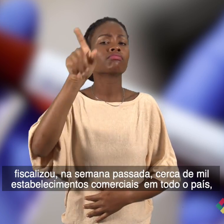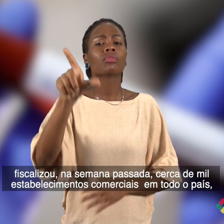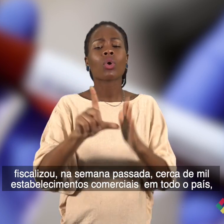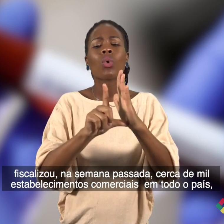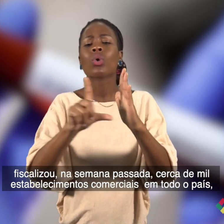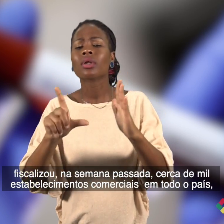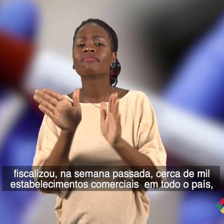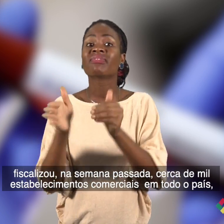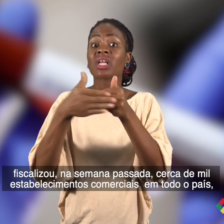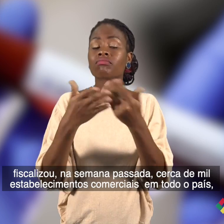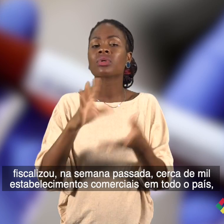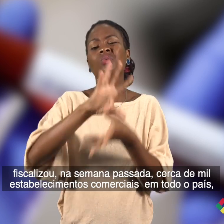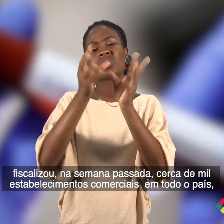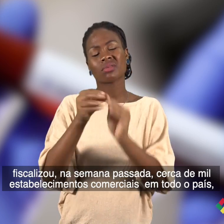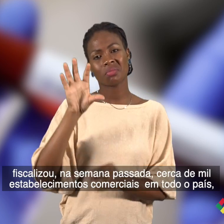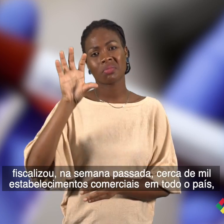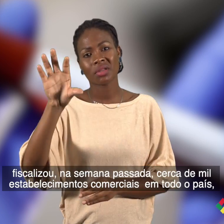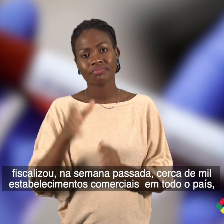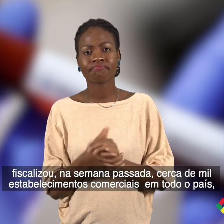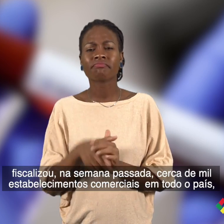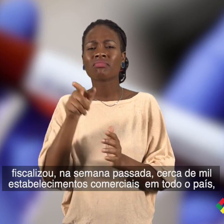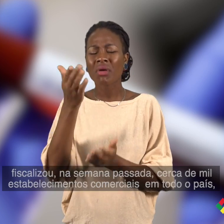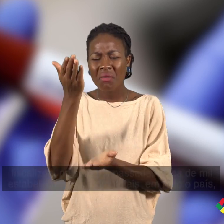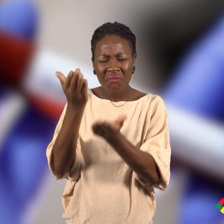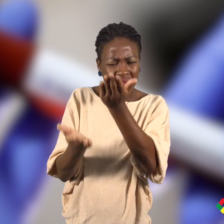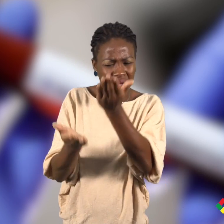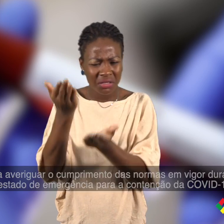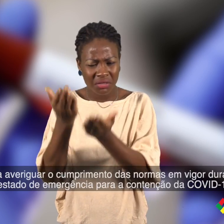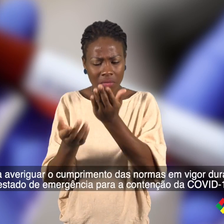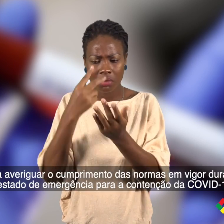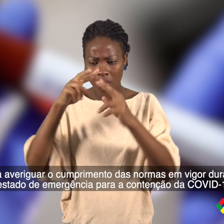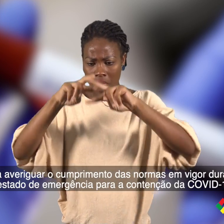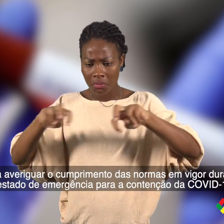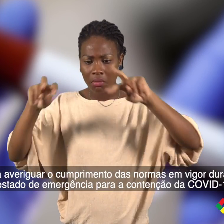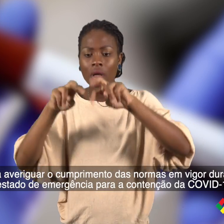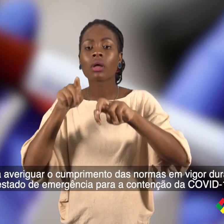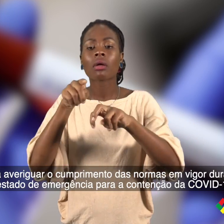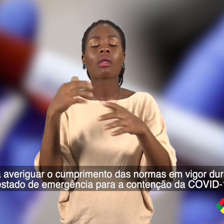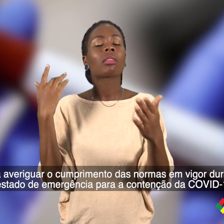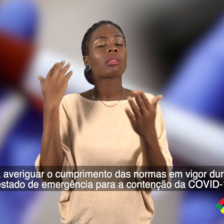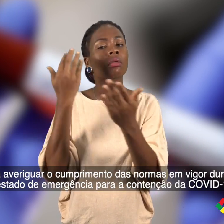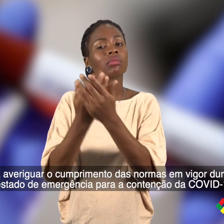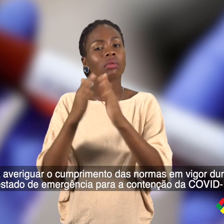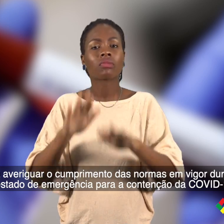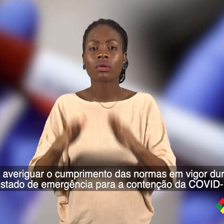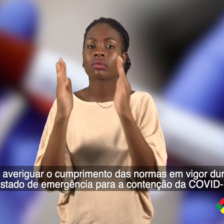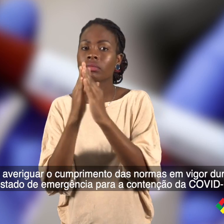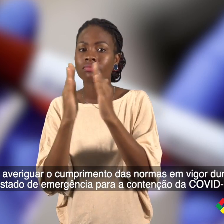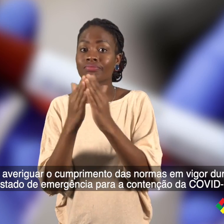estabelecimentos comerciais em todo o país para controlar o cumprimento das normas em vigor durante o